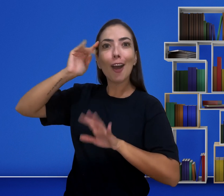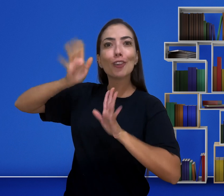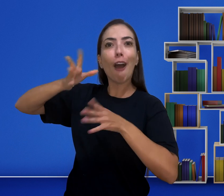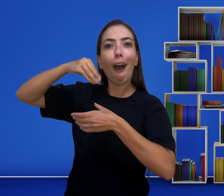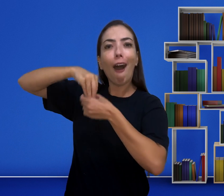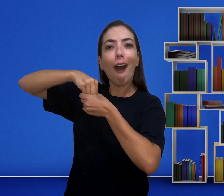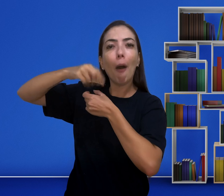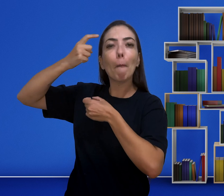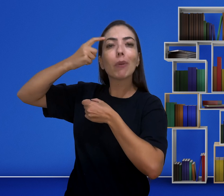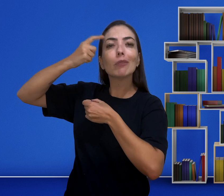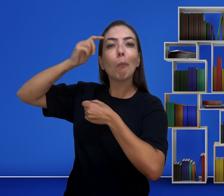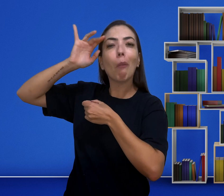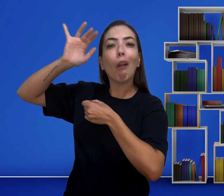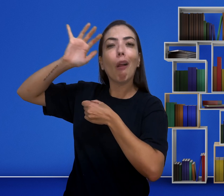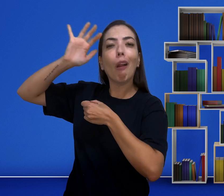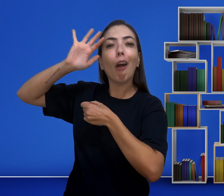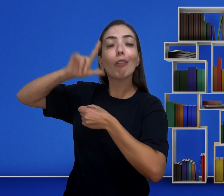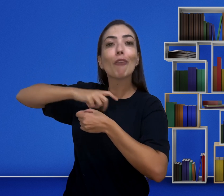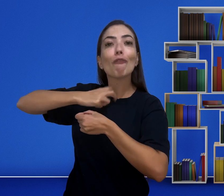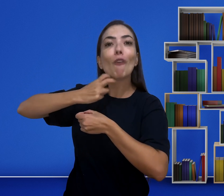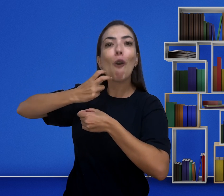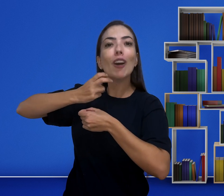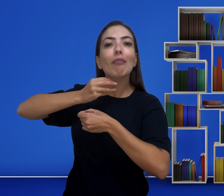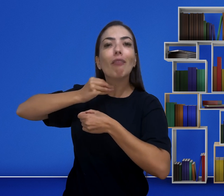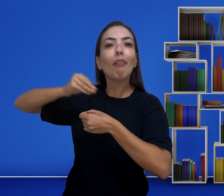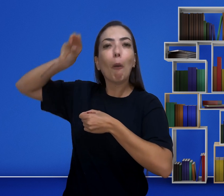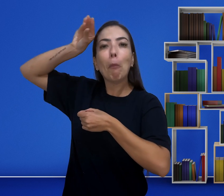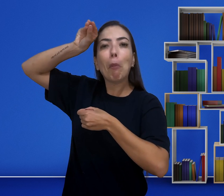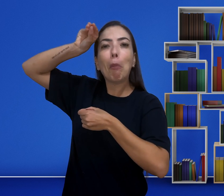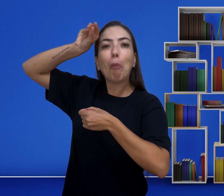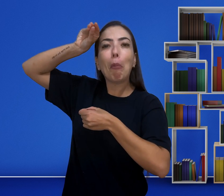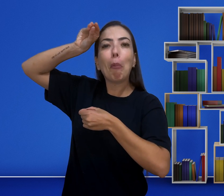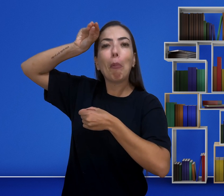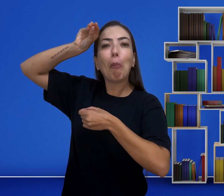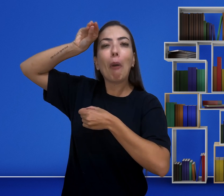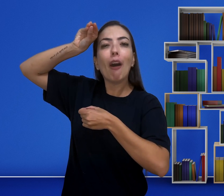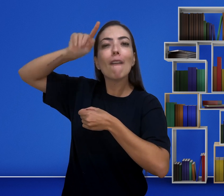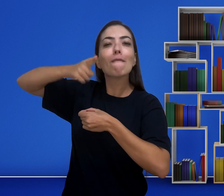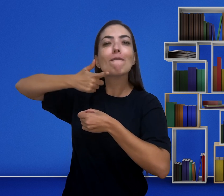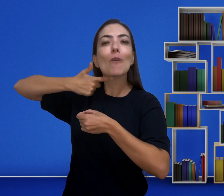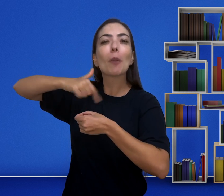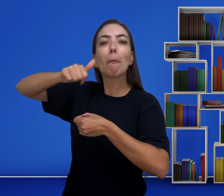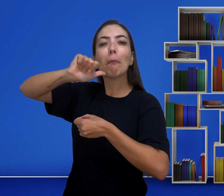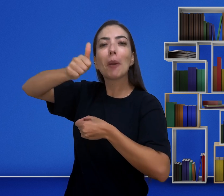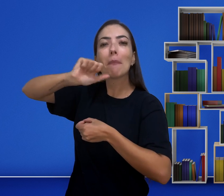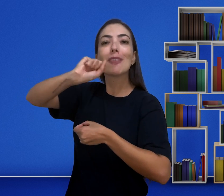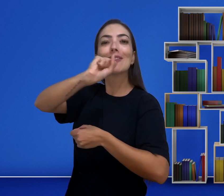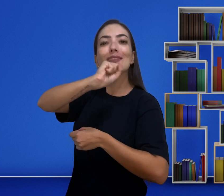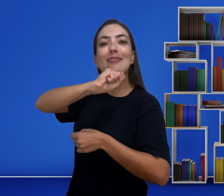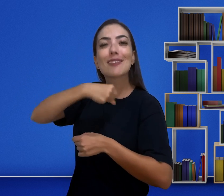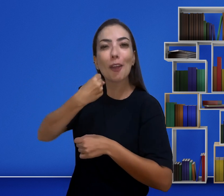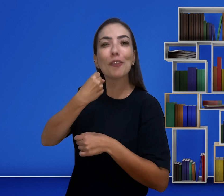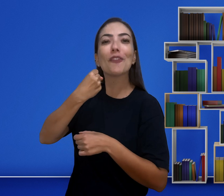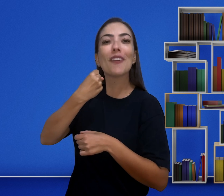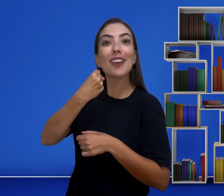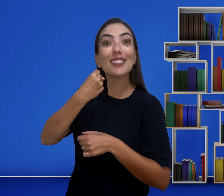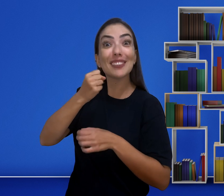É um pensamento em que ele está ouvindo a sua própria voz. Ai, que vontade de tomar uma